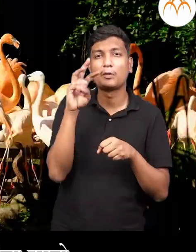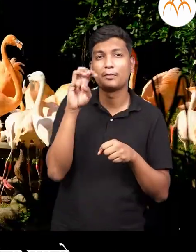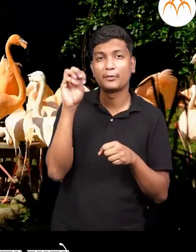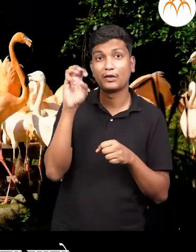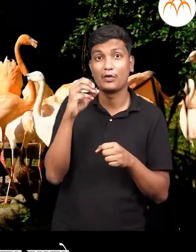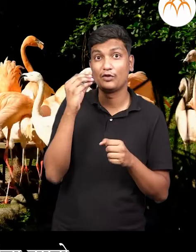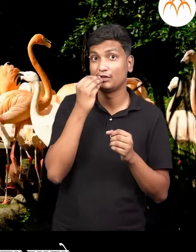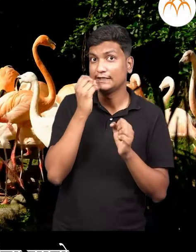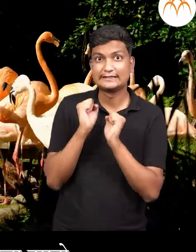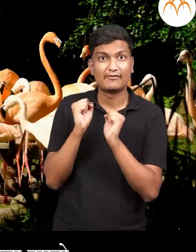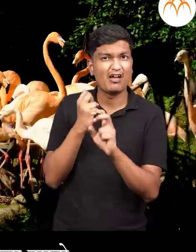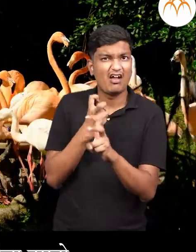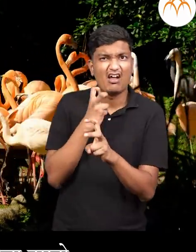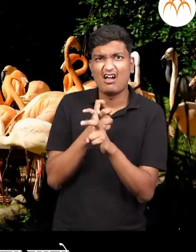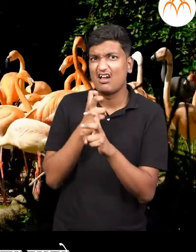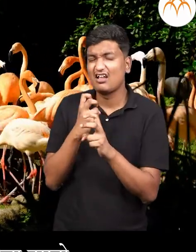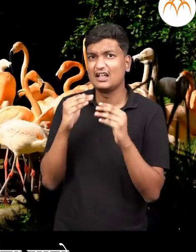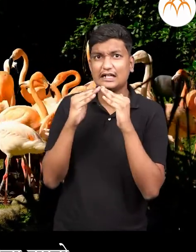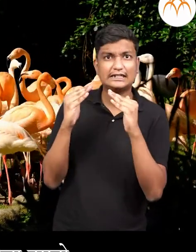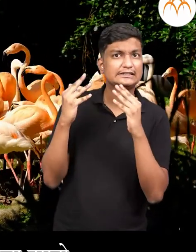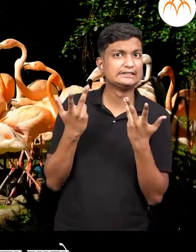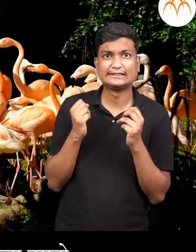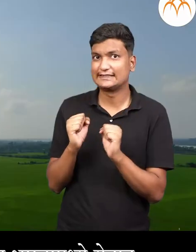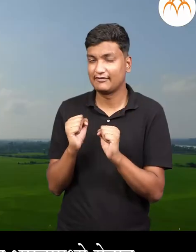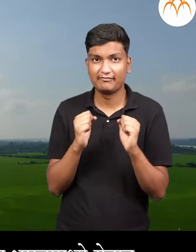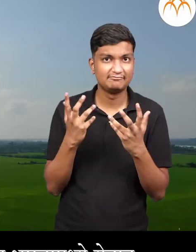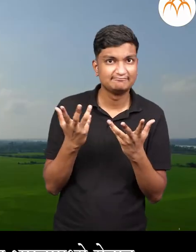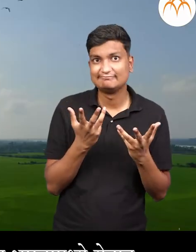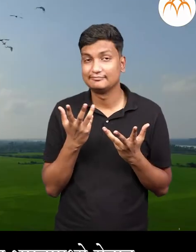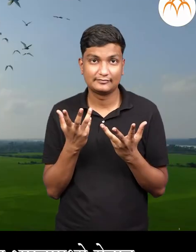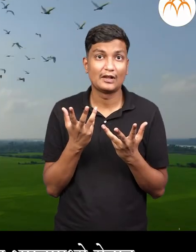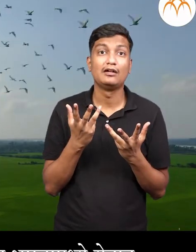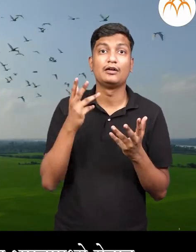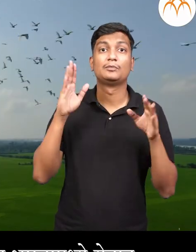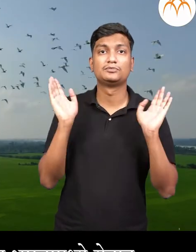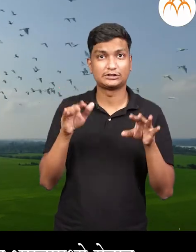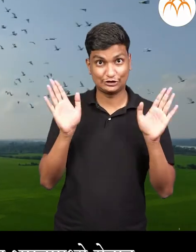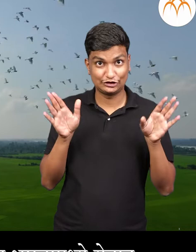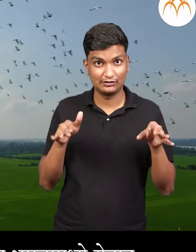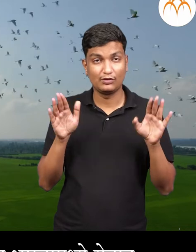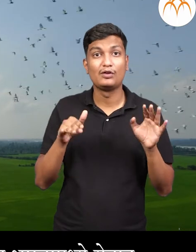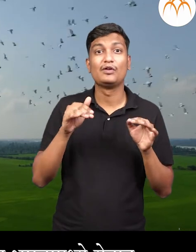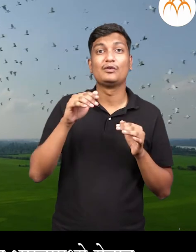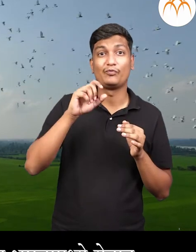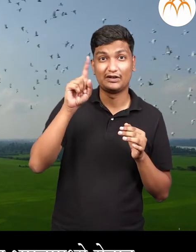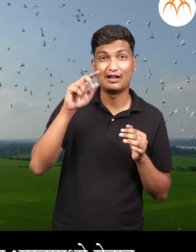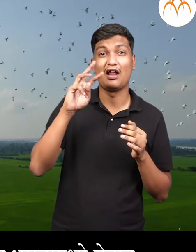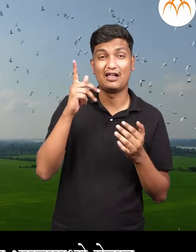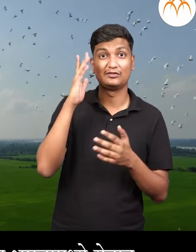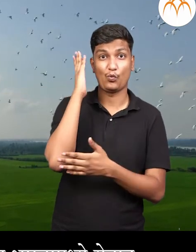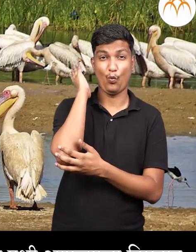तसेज तेवा निवाराही सोईचा नसतो। त्यामूरे पक्षी लाखो महिल दूर उडत उडत भारता मदे